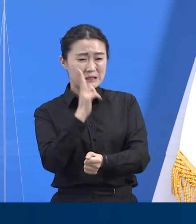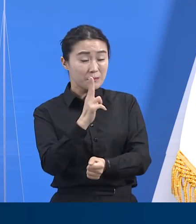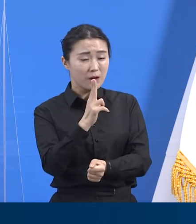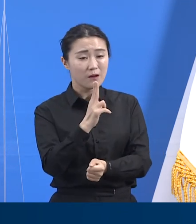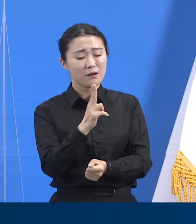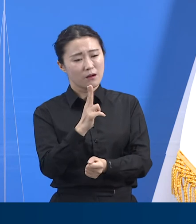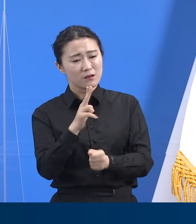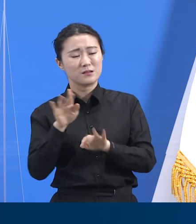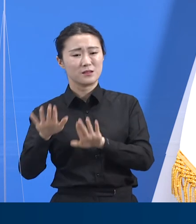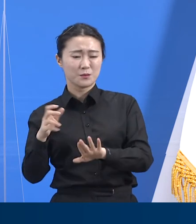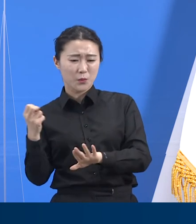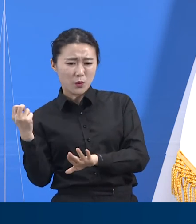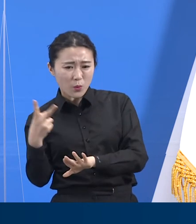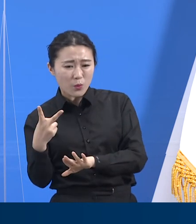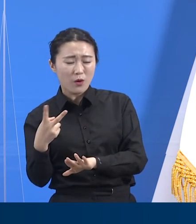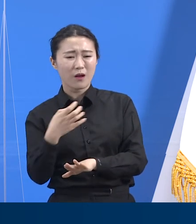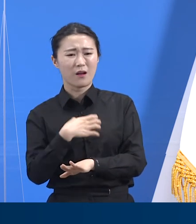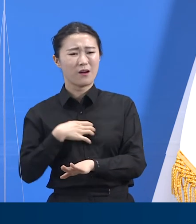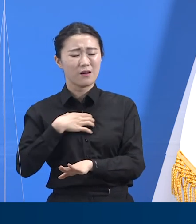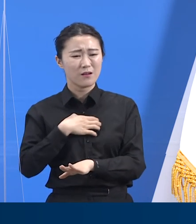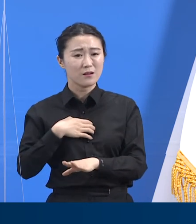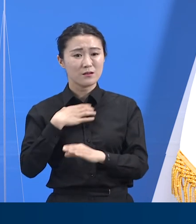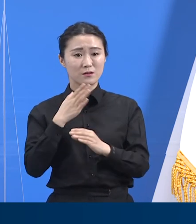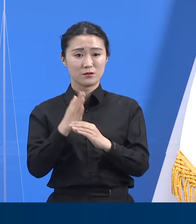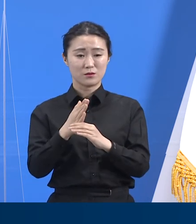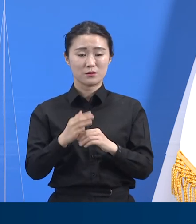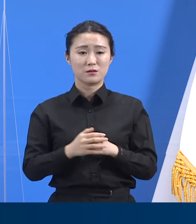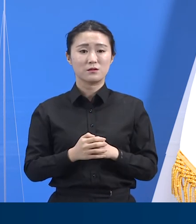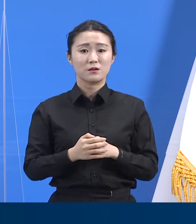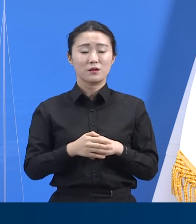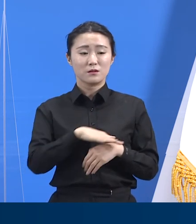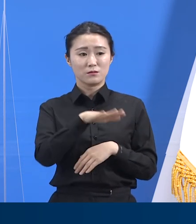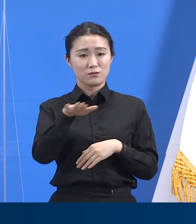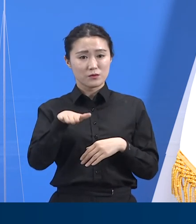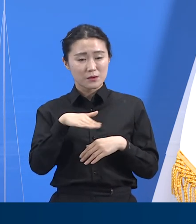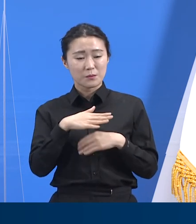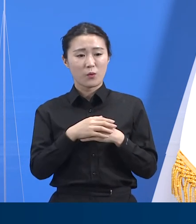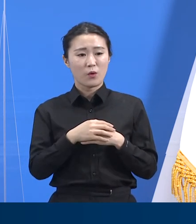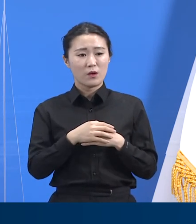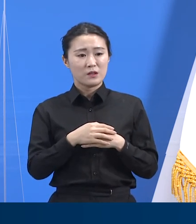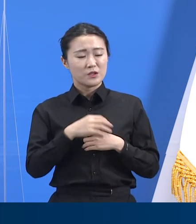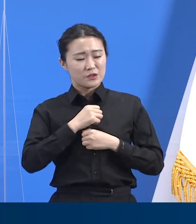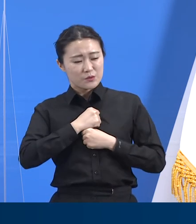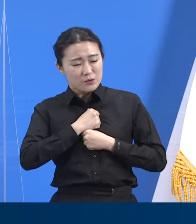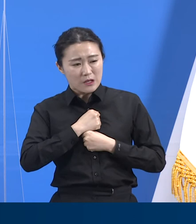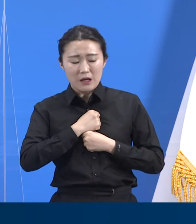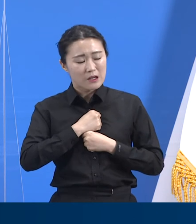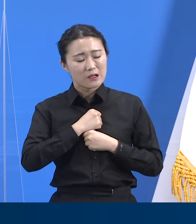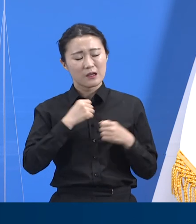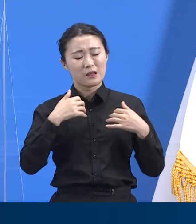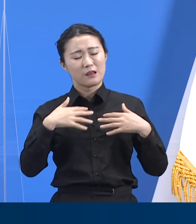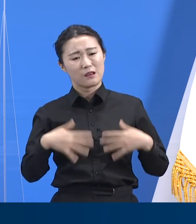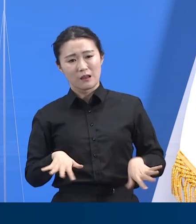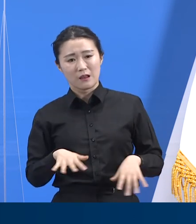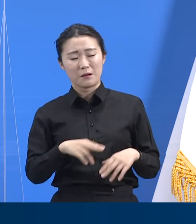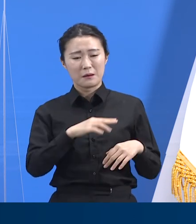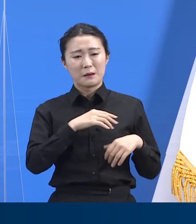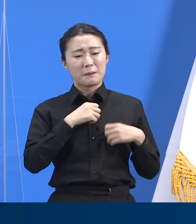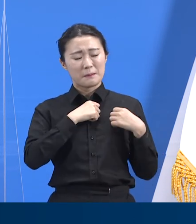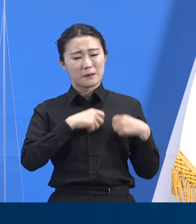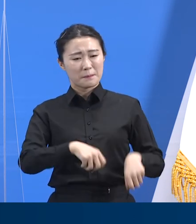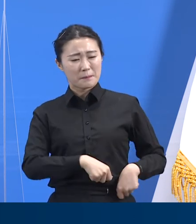코로나19의 유행은 우리의 주의가 떨어지고 관심이 흩어지는 순간 다시 시작합니다. 나의